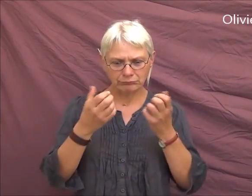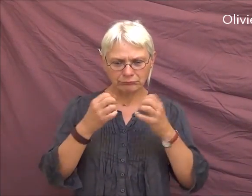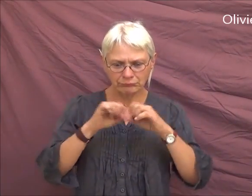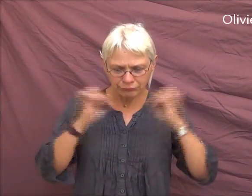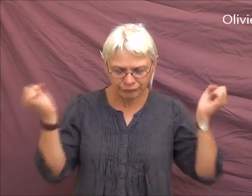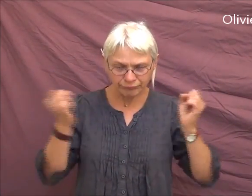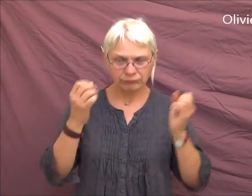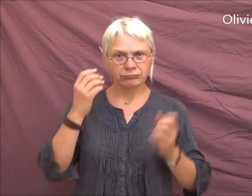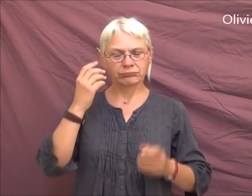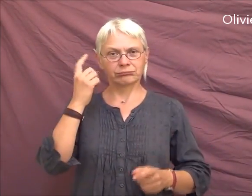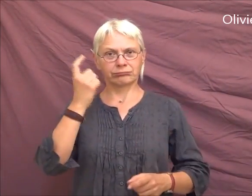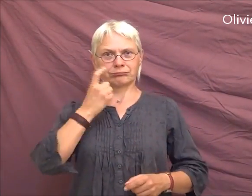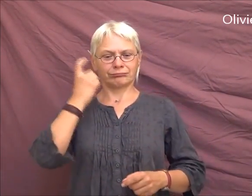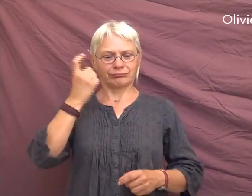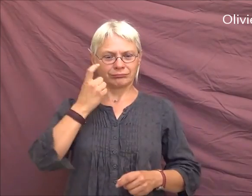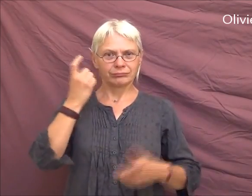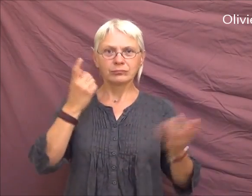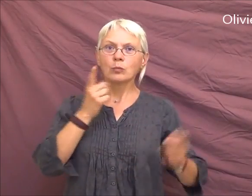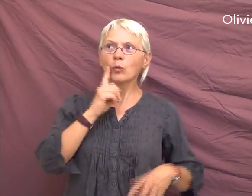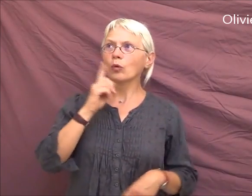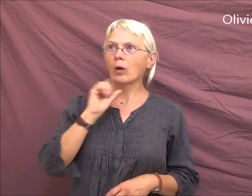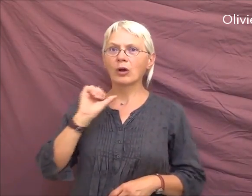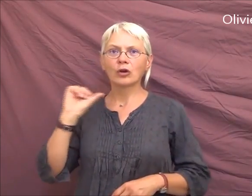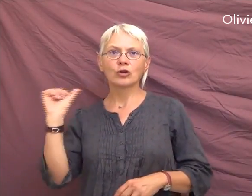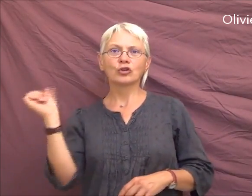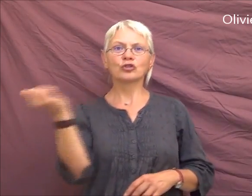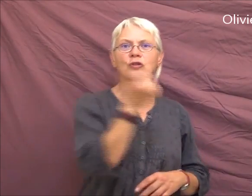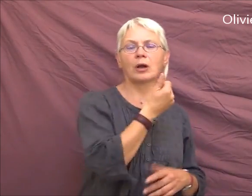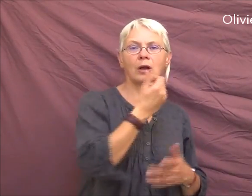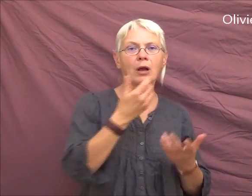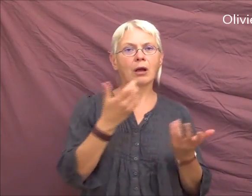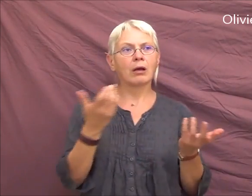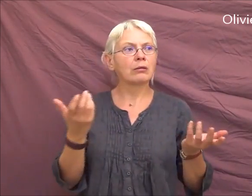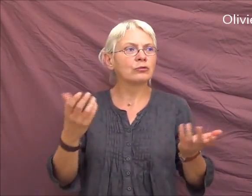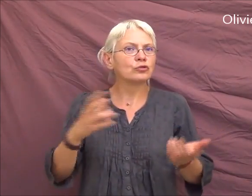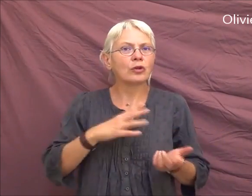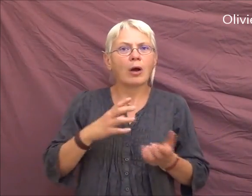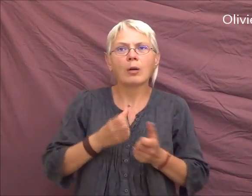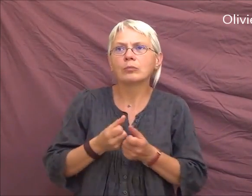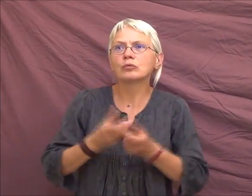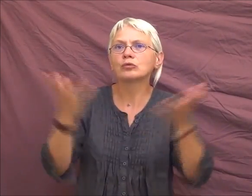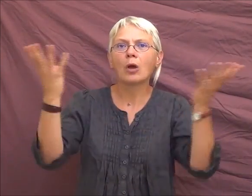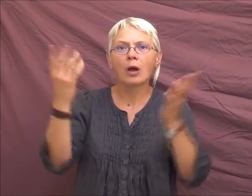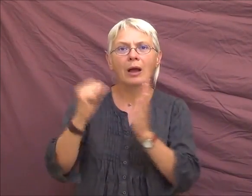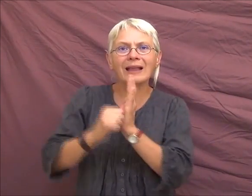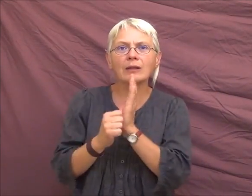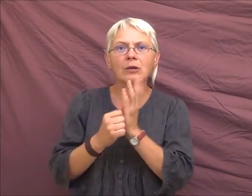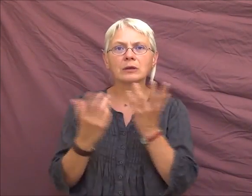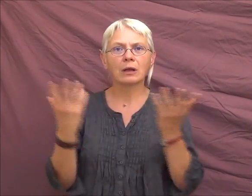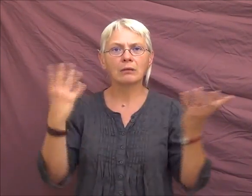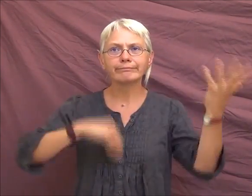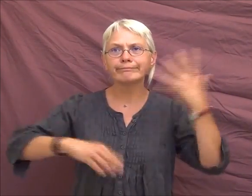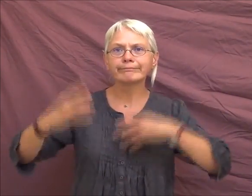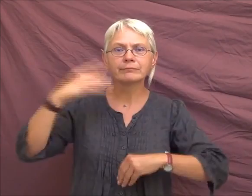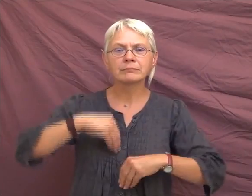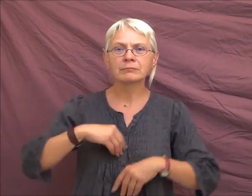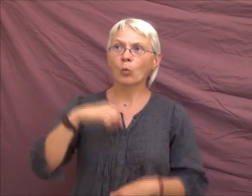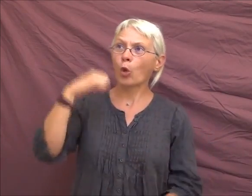Olivier. Le mot identité, déjà, interpelle parce qu'on est tous plus ou moins